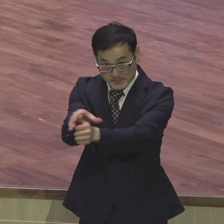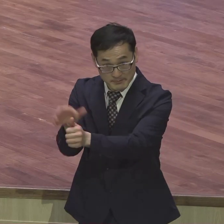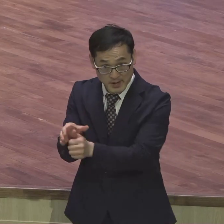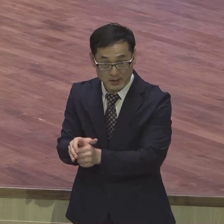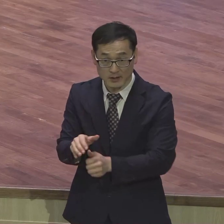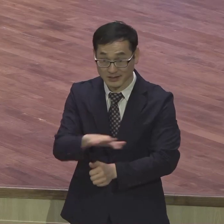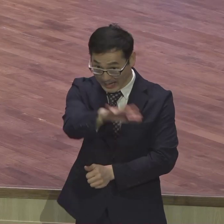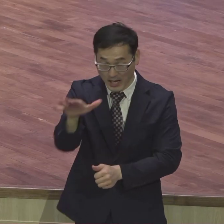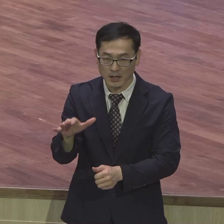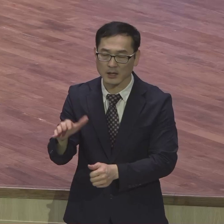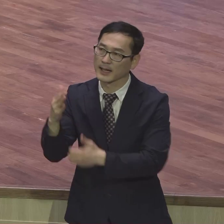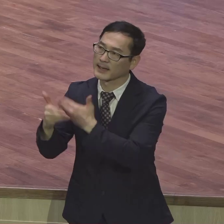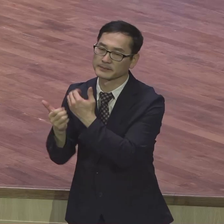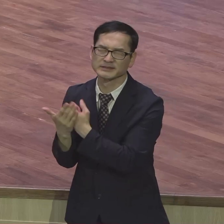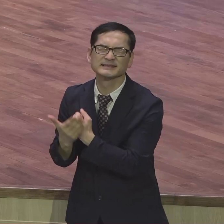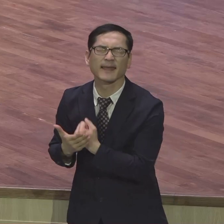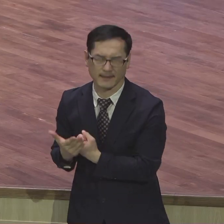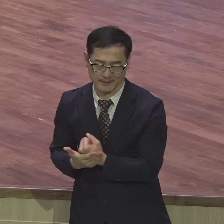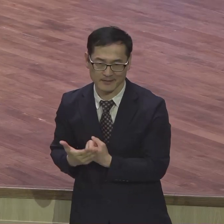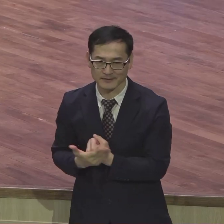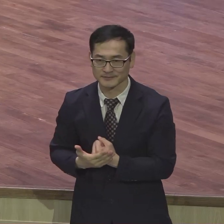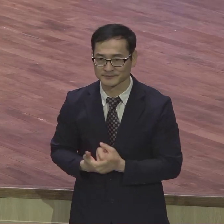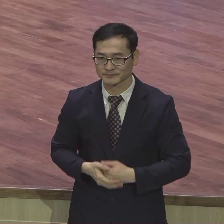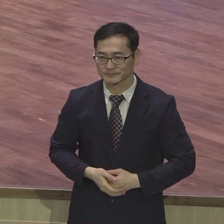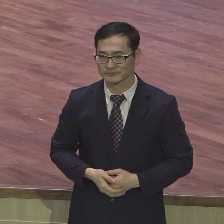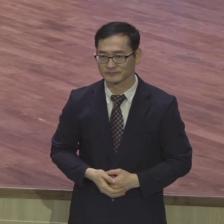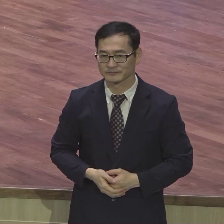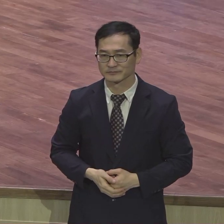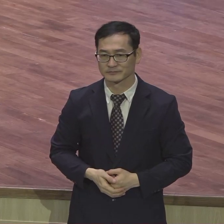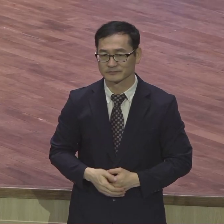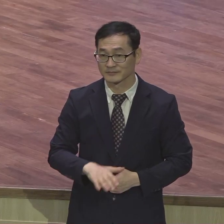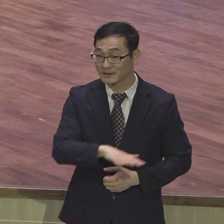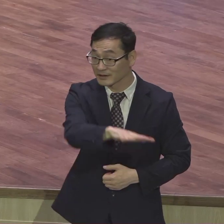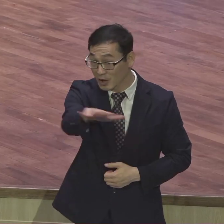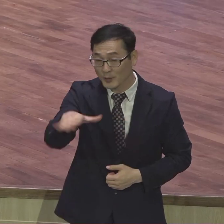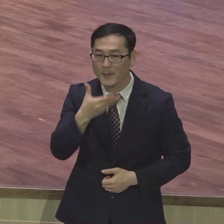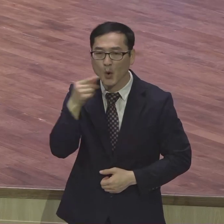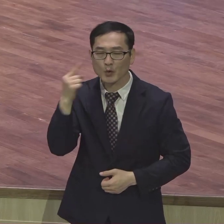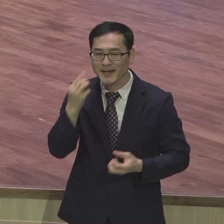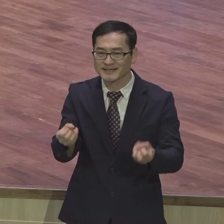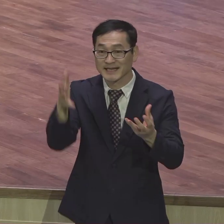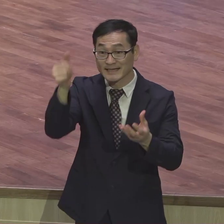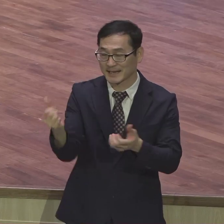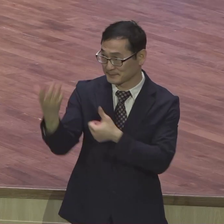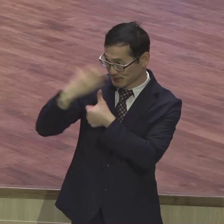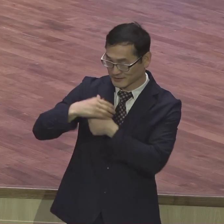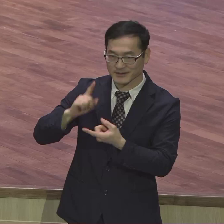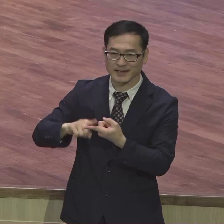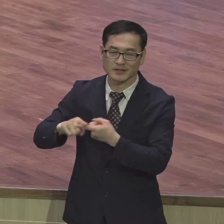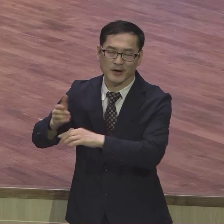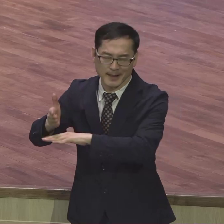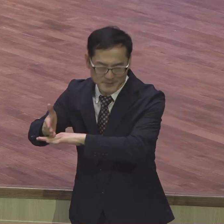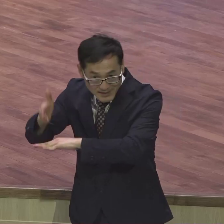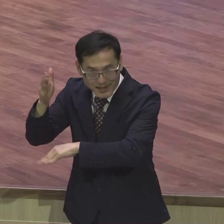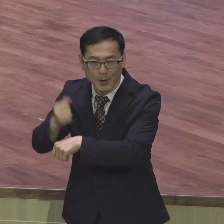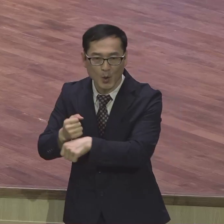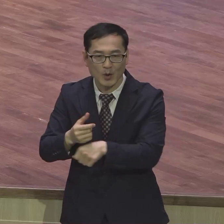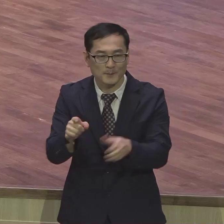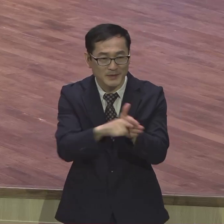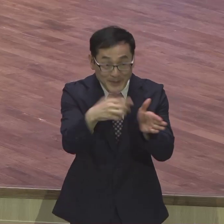장립 32주년을 맞이해서 영계 전승도는 이런 복음의 제사장이 된 것을 감사하면서 날마다 불신자를 구원해 나는 전두제